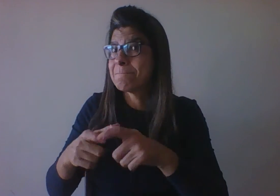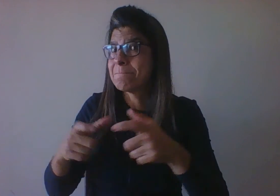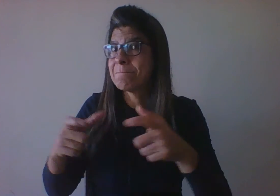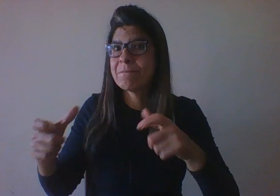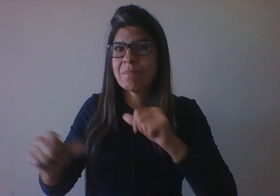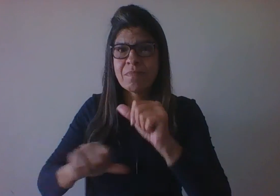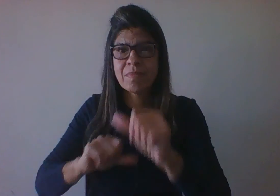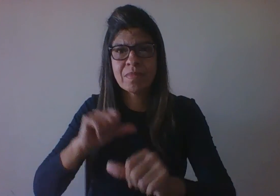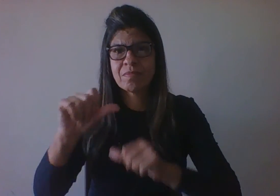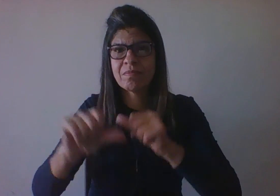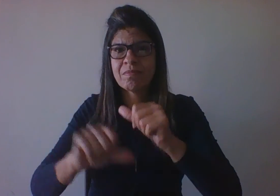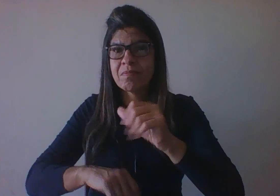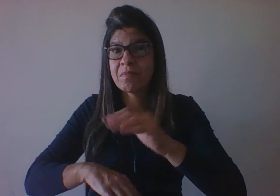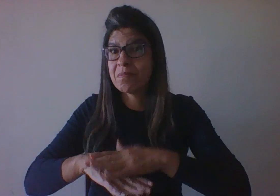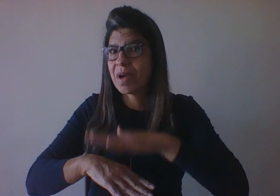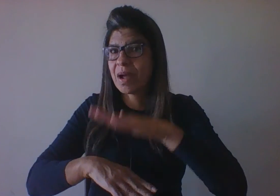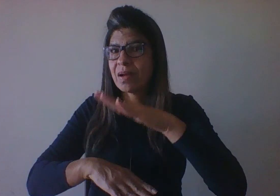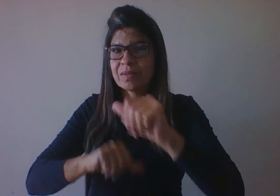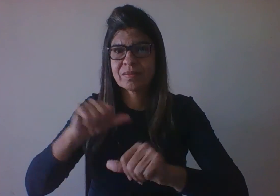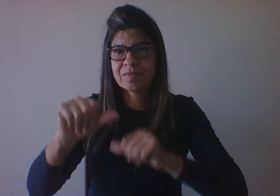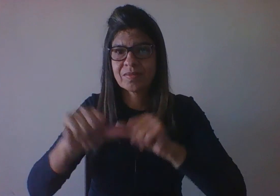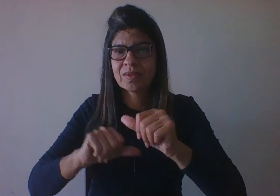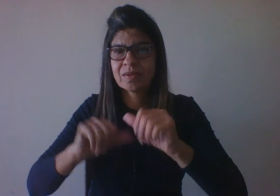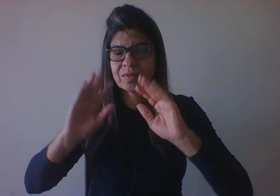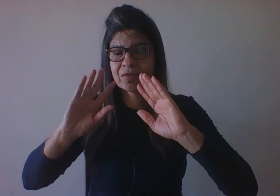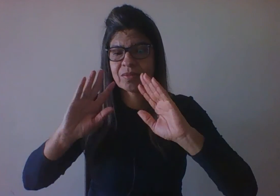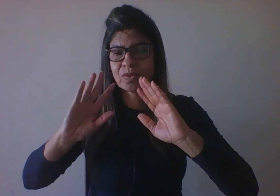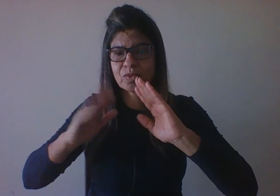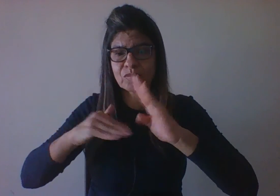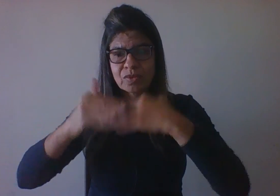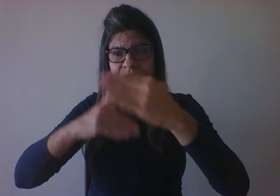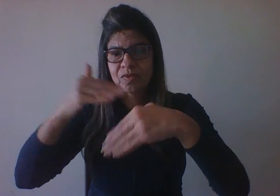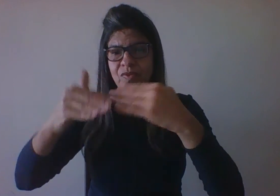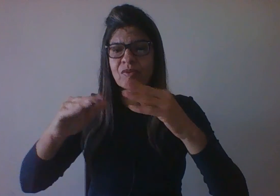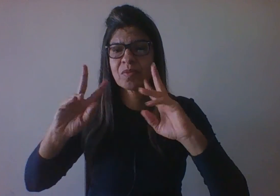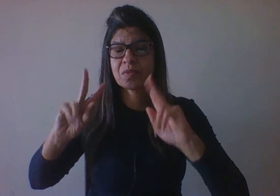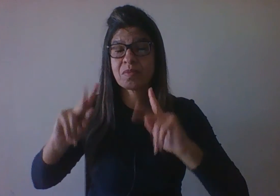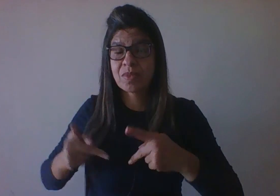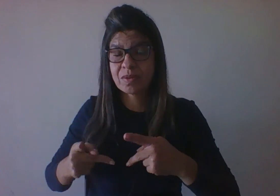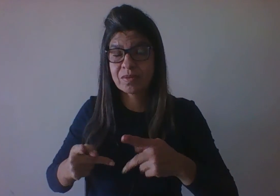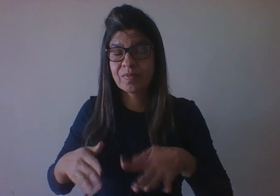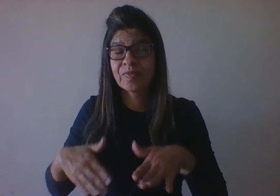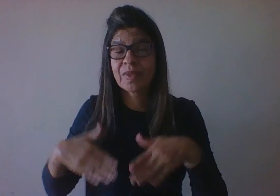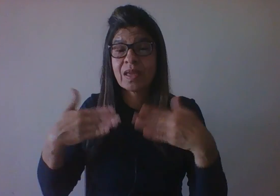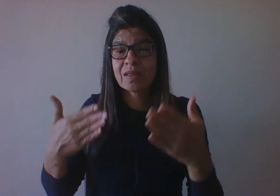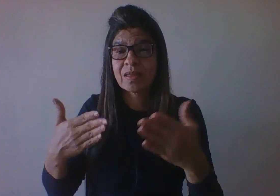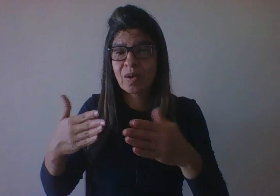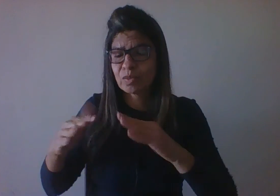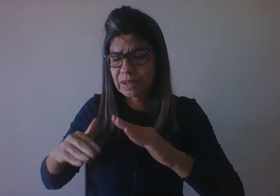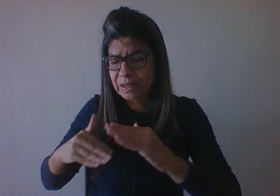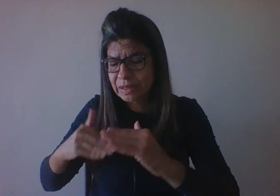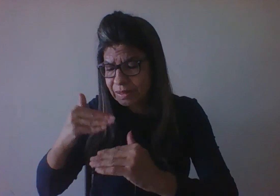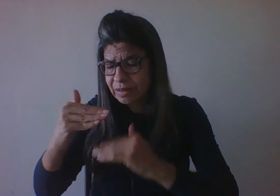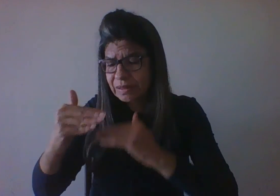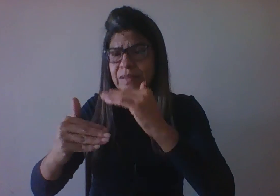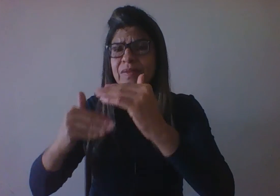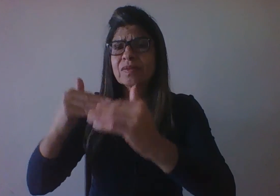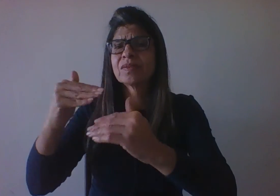eu havia iniciado na aula anterior, pensar em desenvolvimento é pensar em toda essa discussão de um